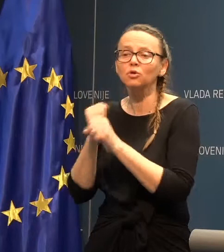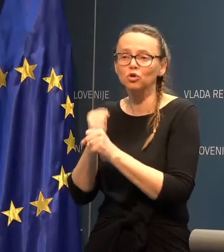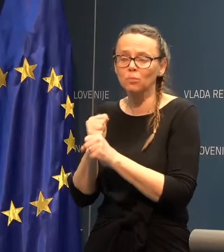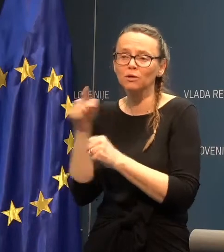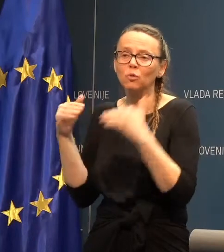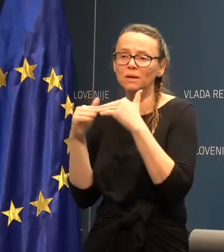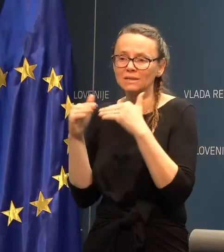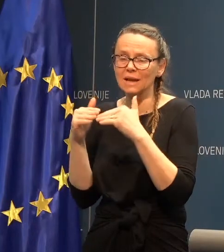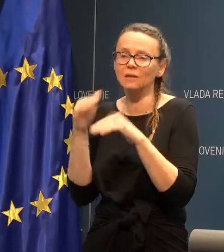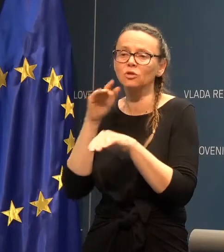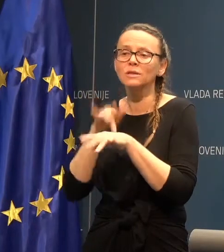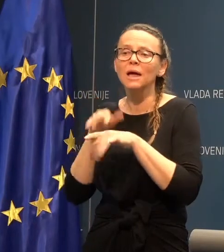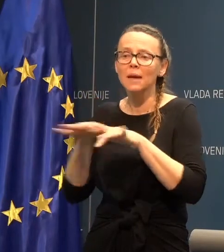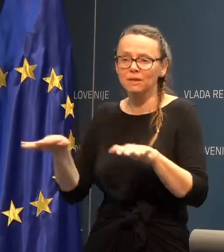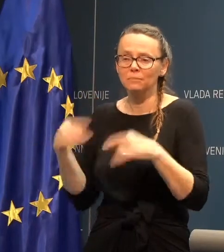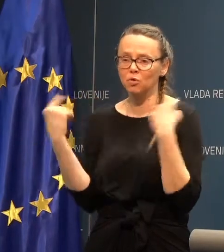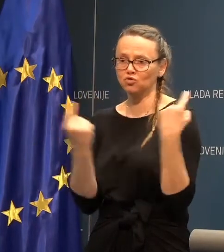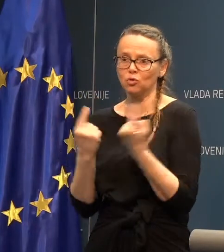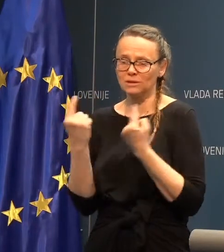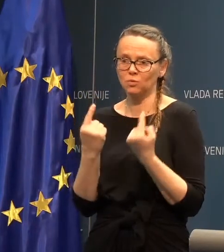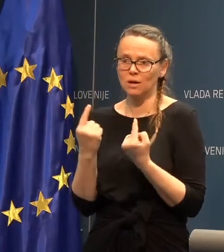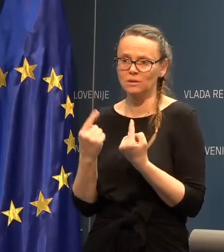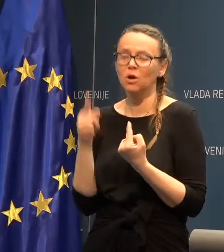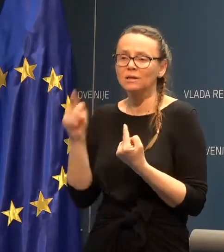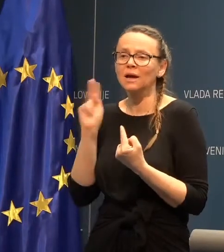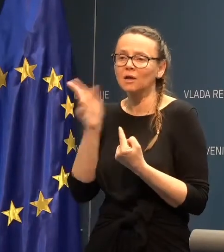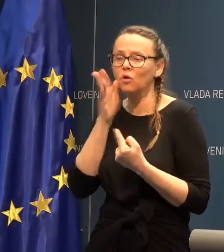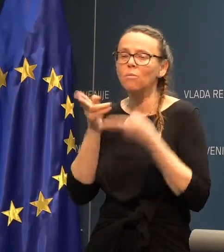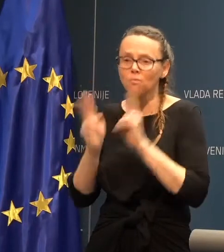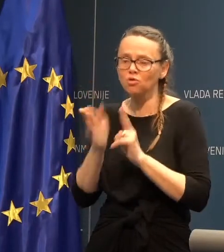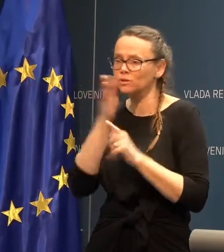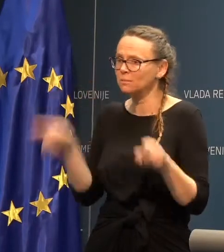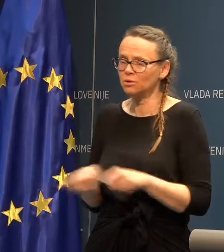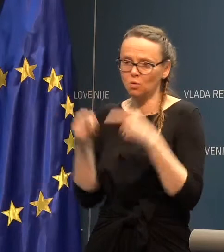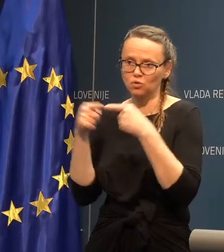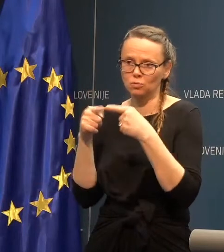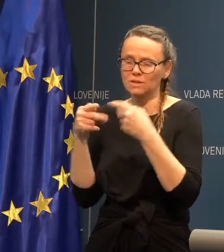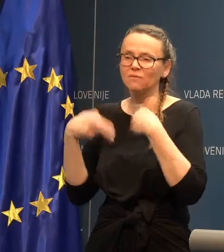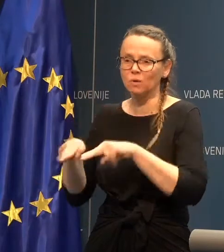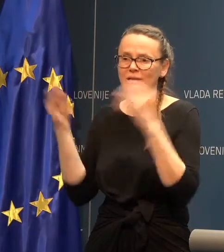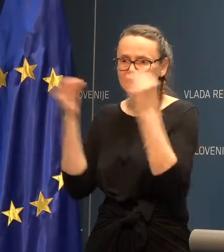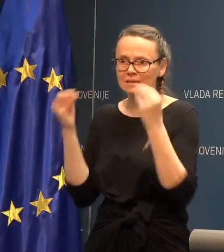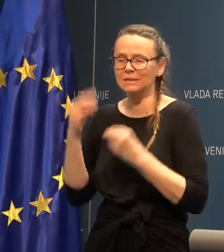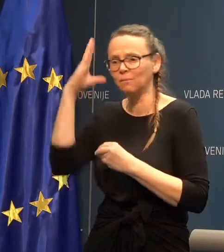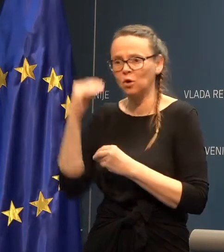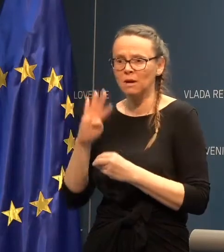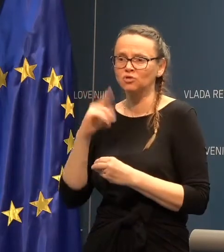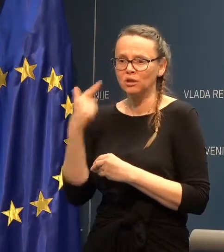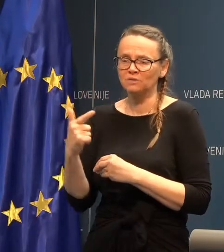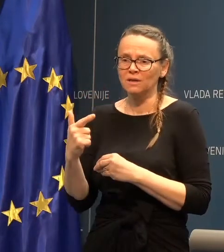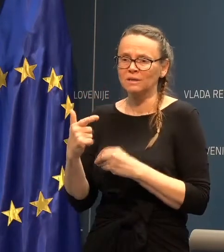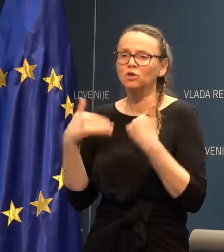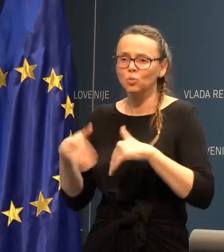je skladno z etološko situacijo in takrat, bo dejansko, možno se bo tako izpostavil nazaj, im rekel, sistem normalne 24,1